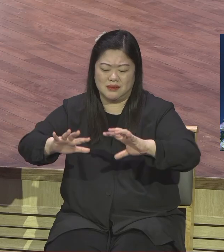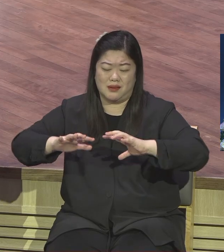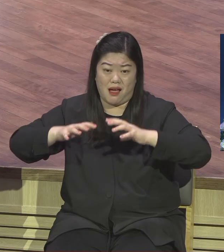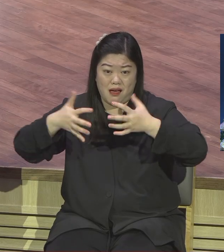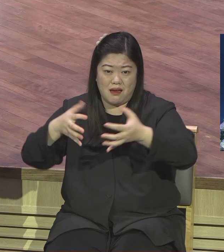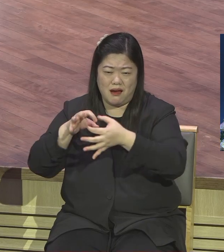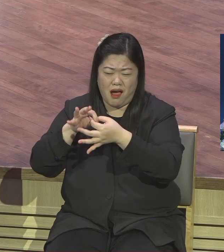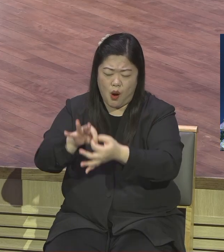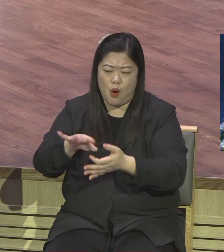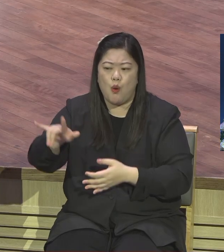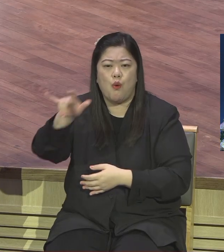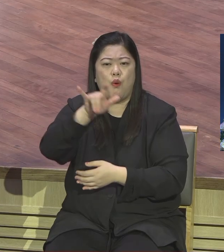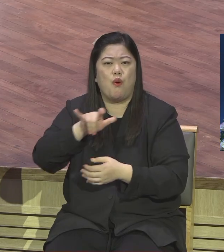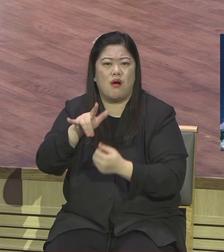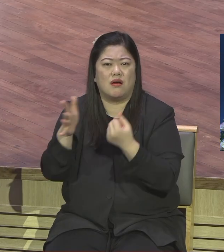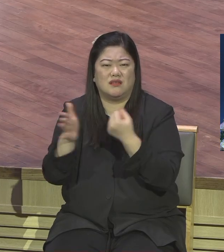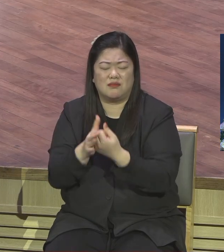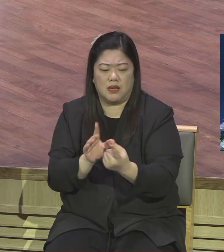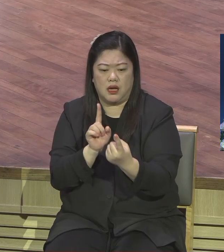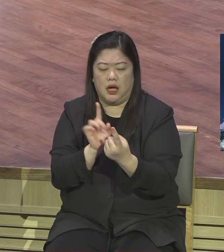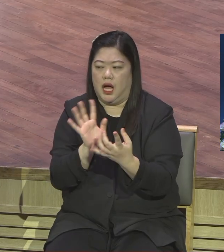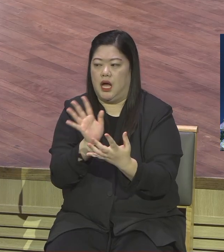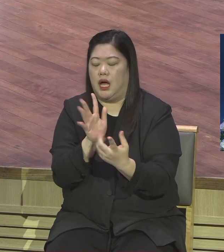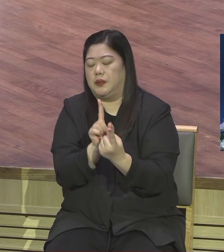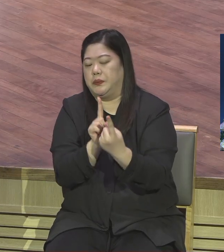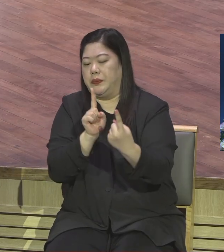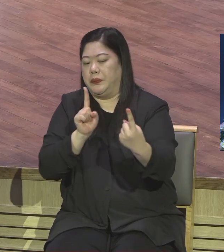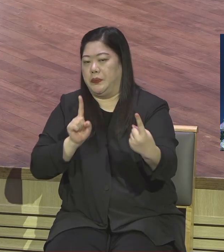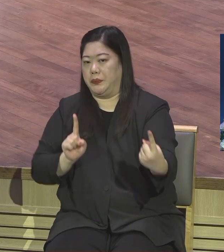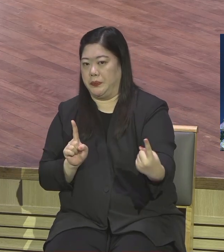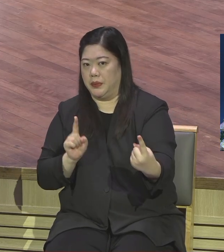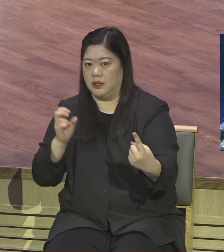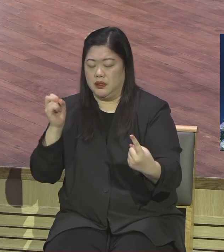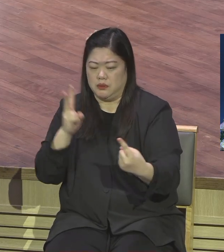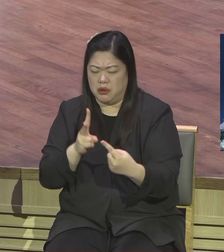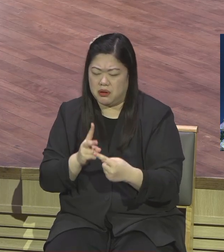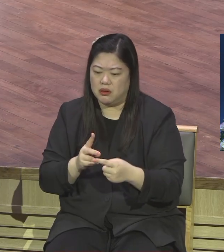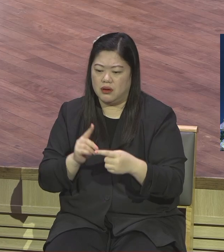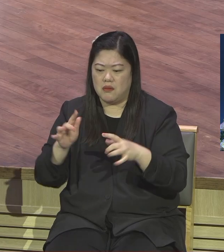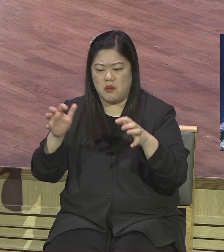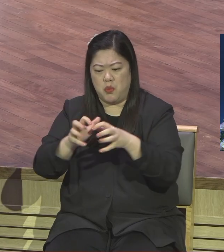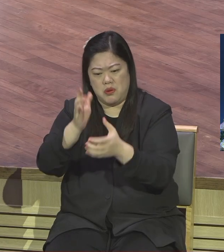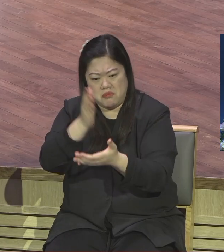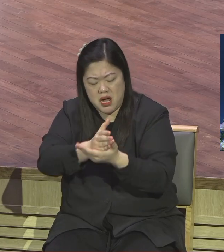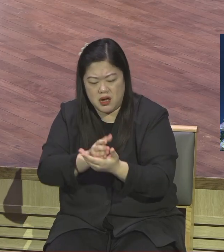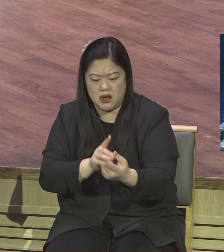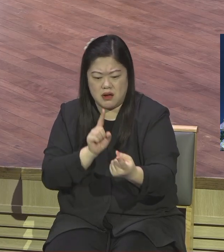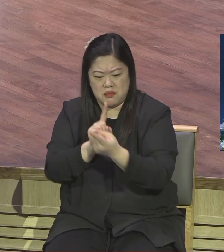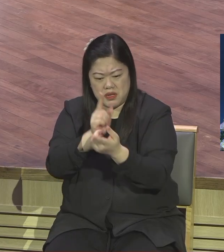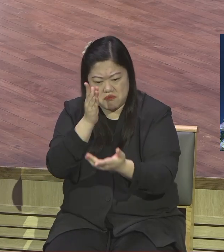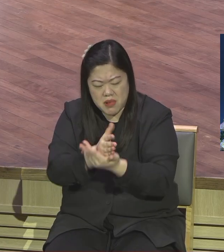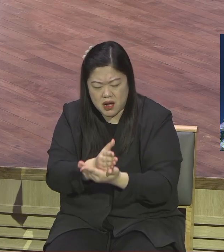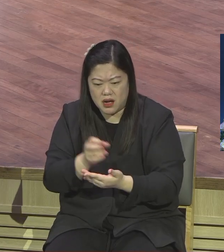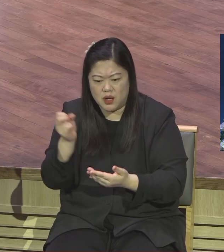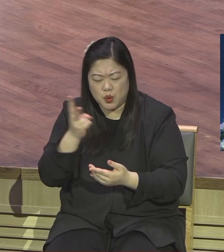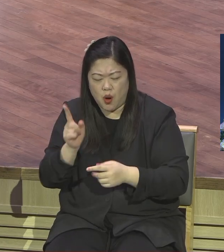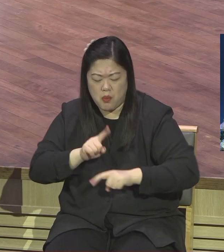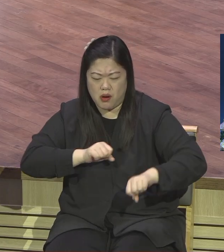그냥 말로 굉장한 사람들을 굉장히 소심하게 만들고 염려 걱정